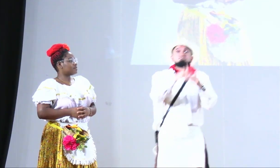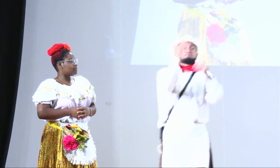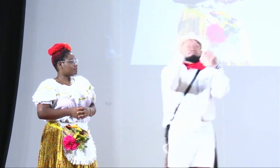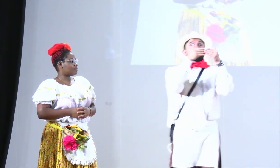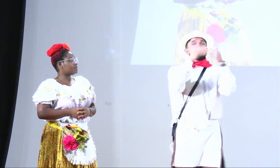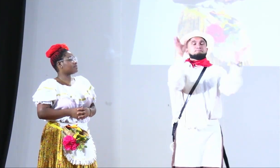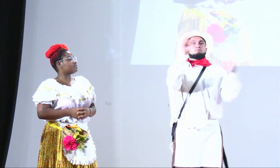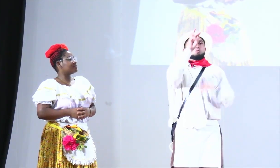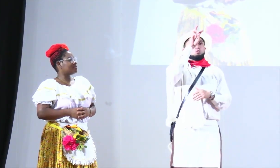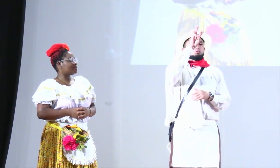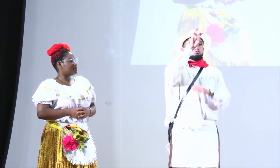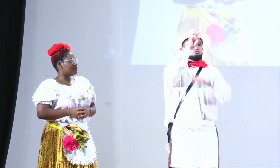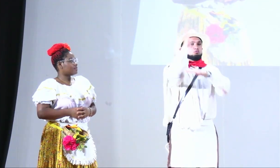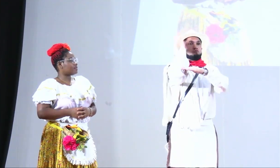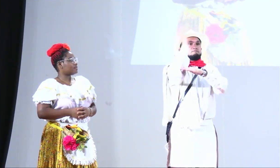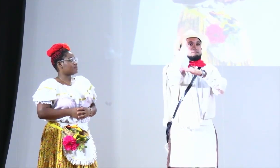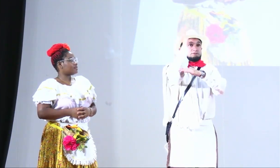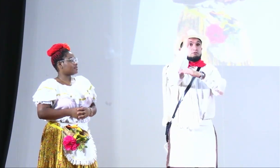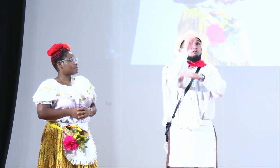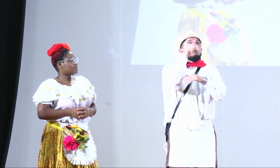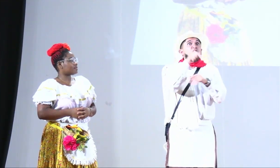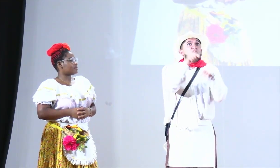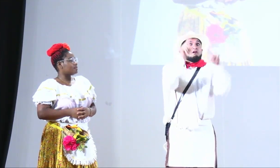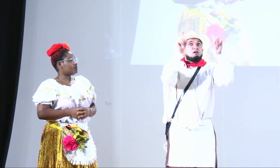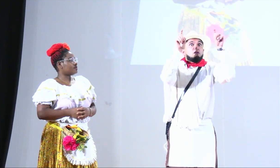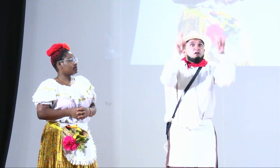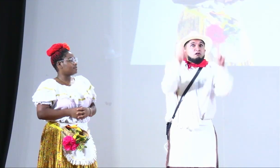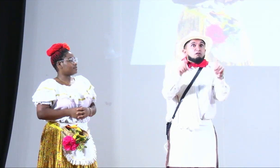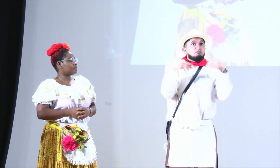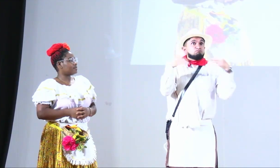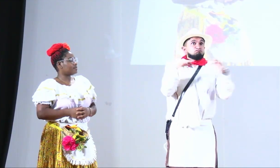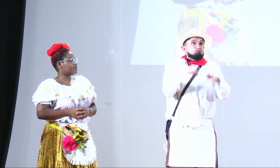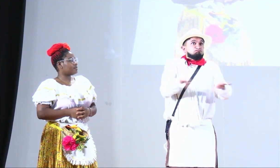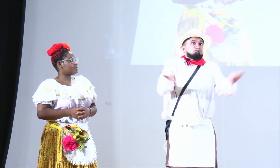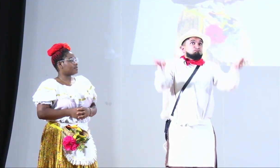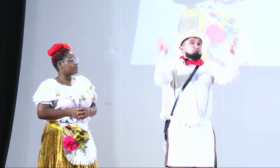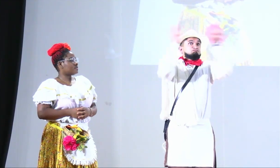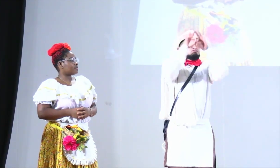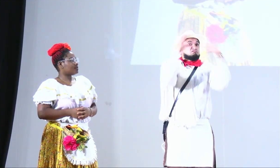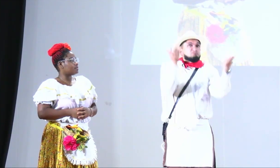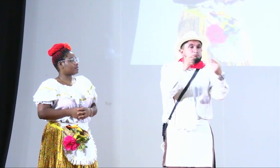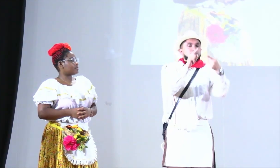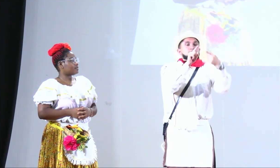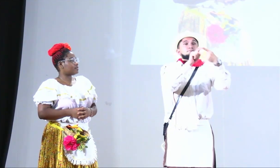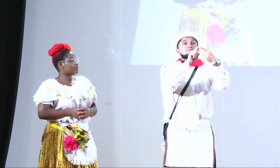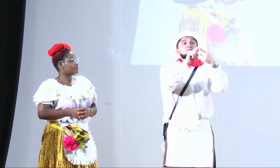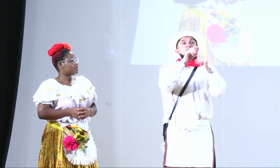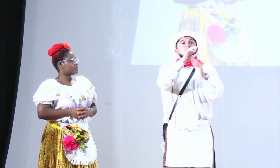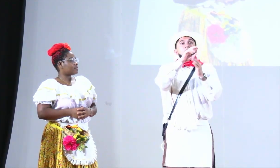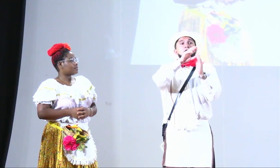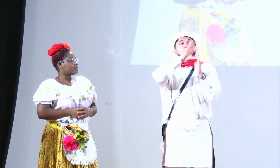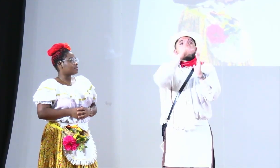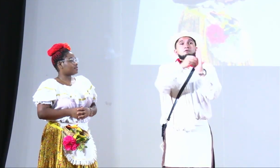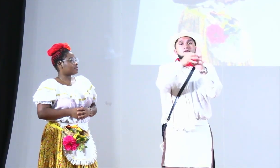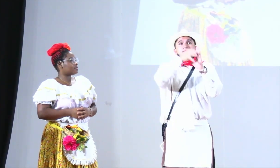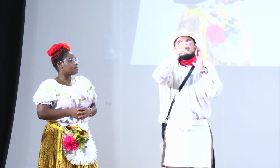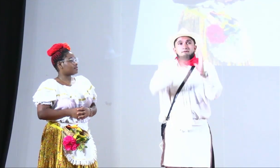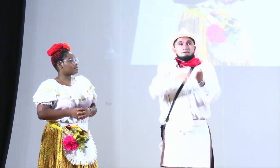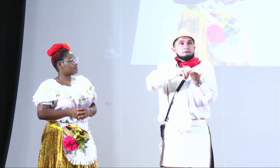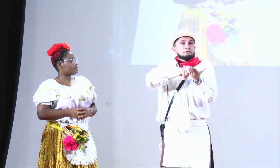mañana estaremos acá desde las 7.45 de la mañana y empezaremos a las 8 de la mañana